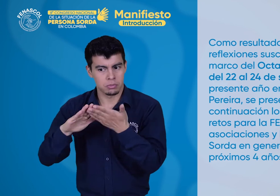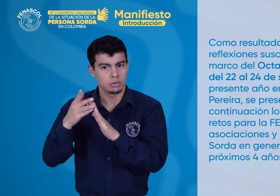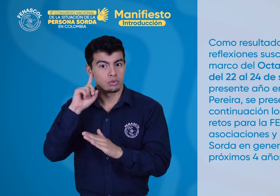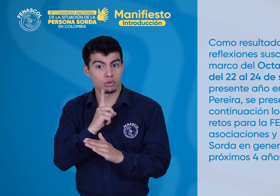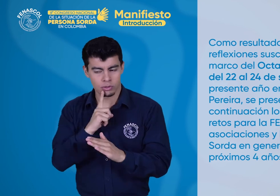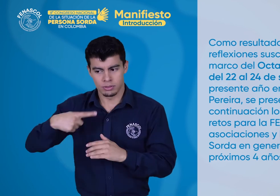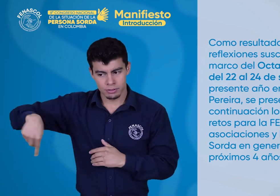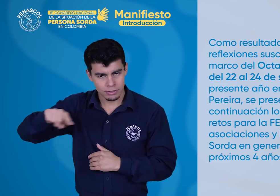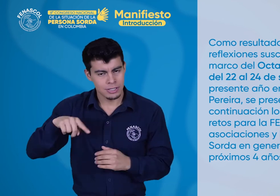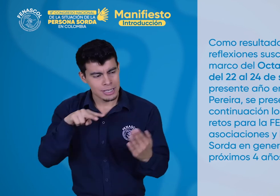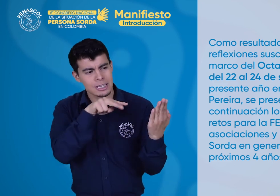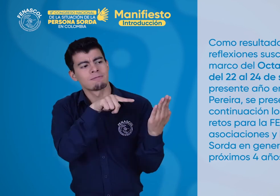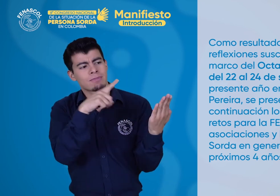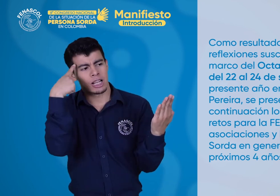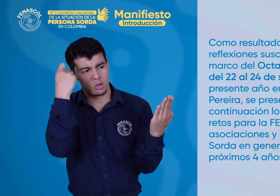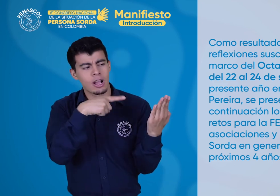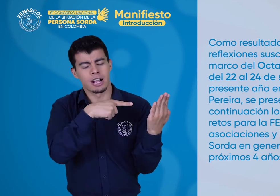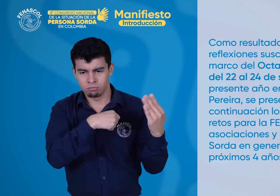en general para los próximos 4 años